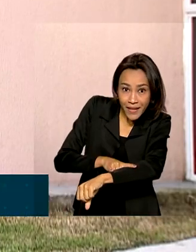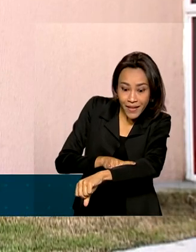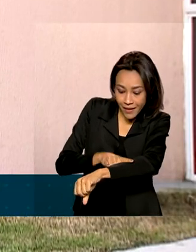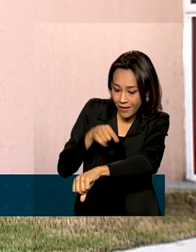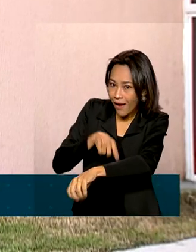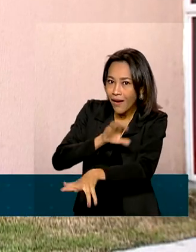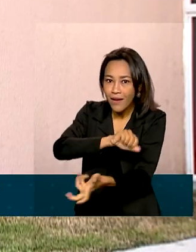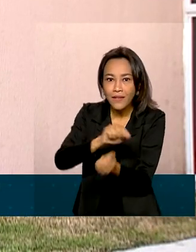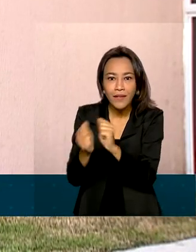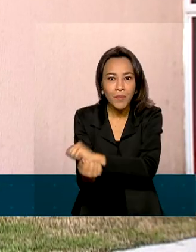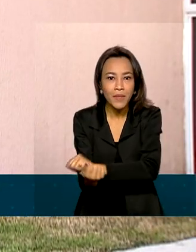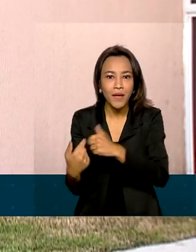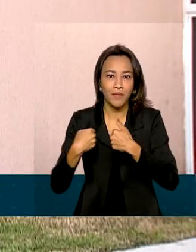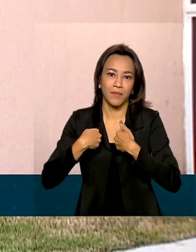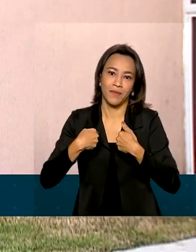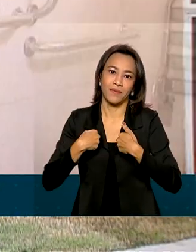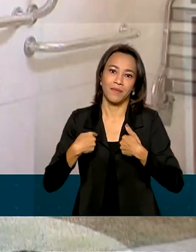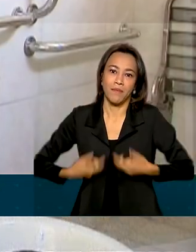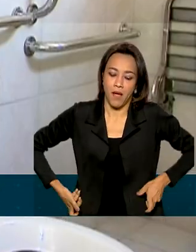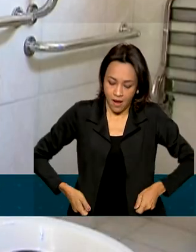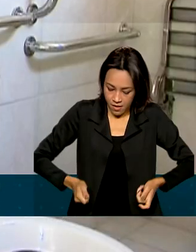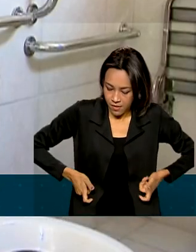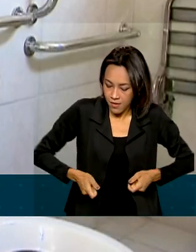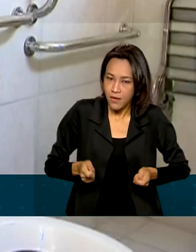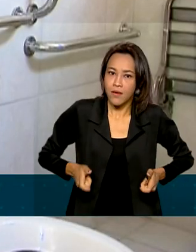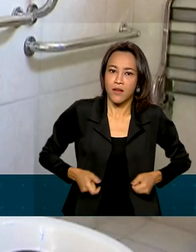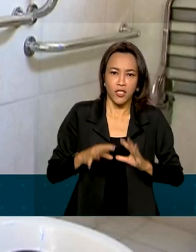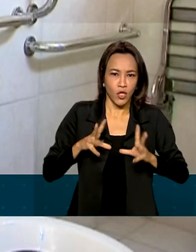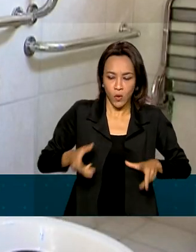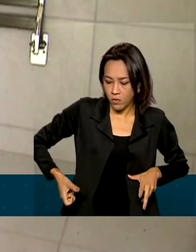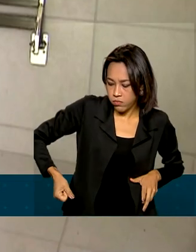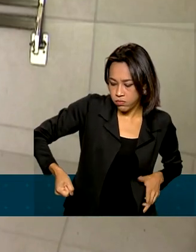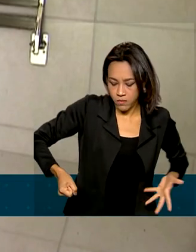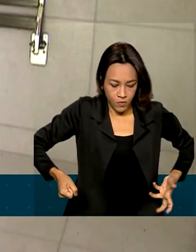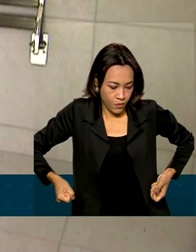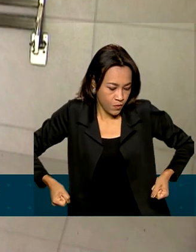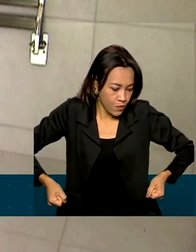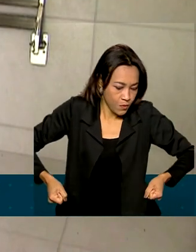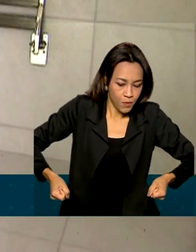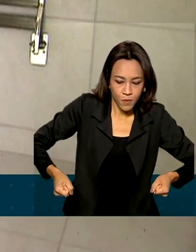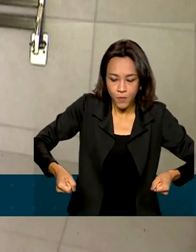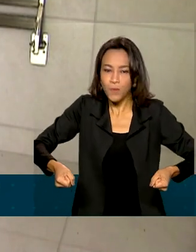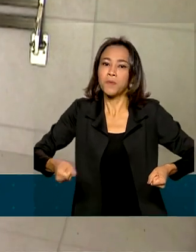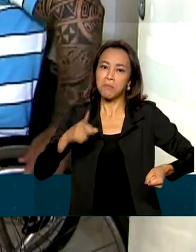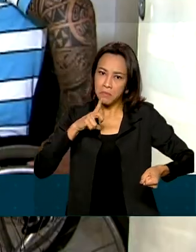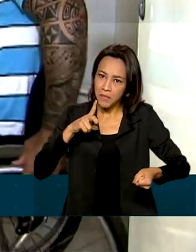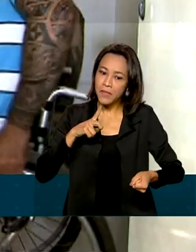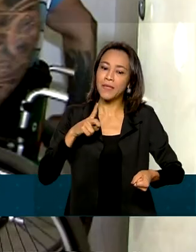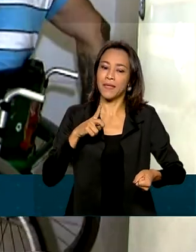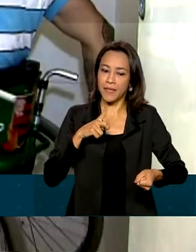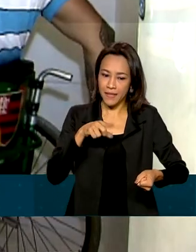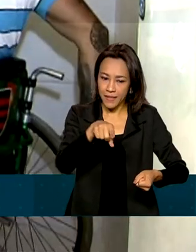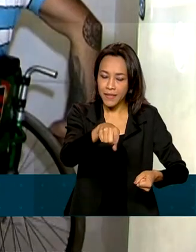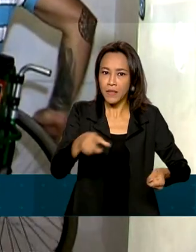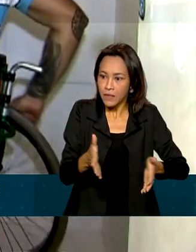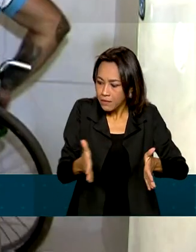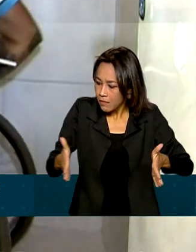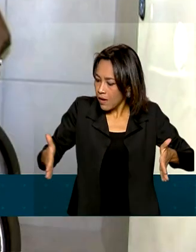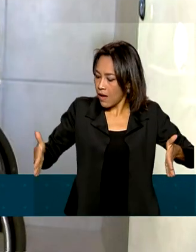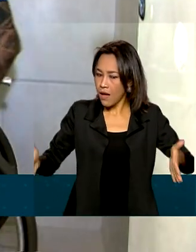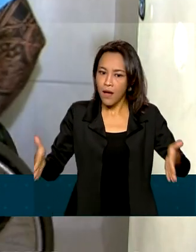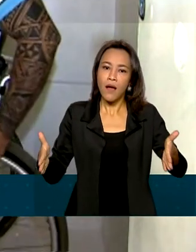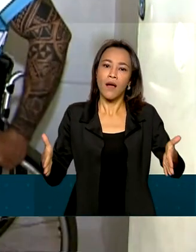super adaptado para cadeirante, tem todas as barras de acesso que eu possa fazer a transferência. O espaço